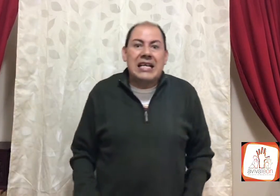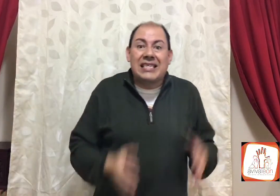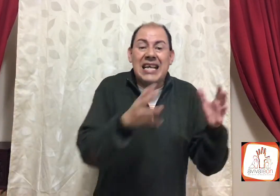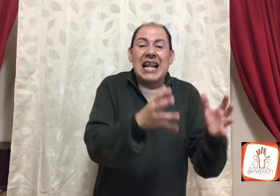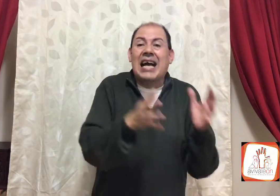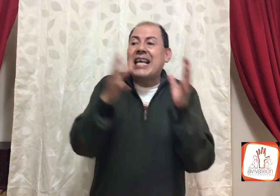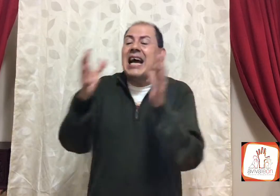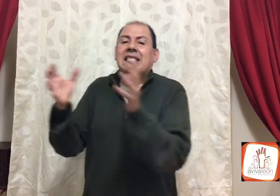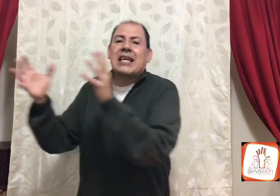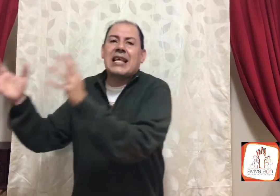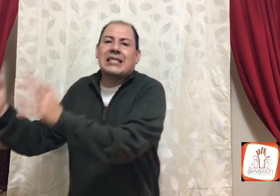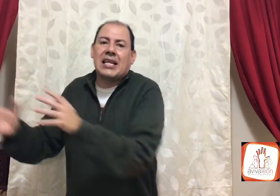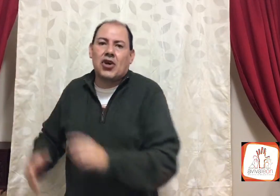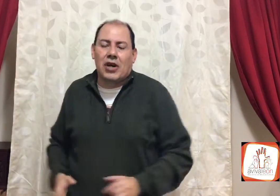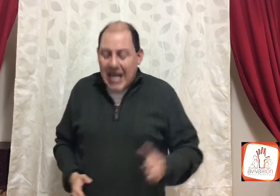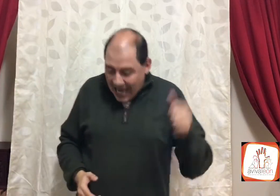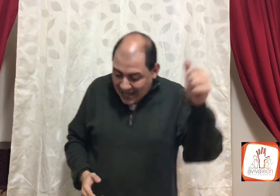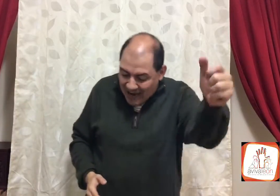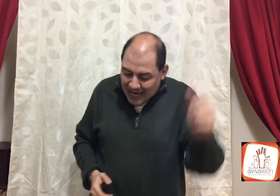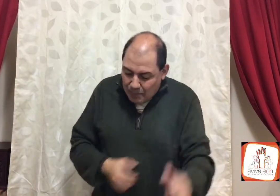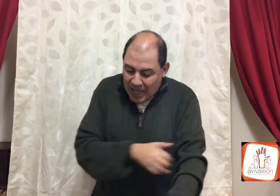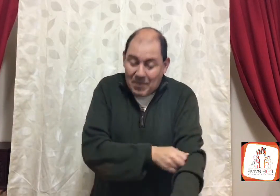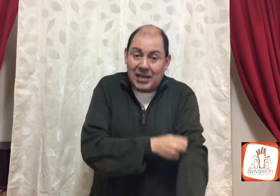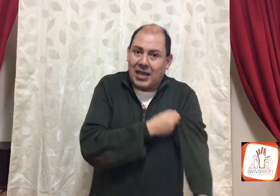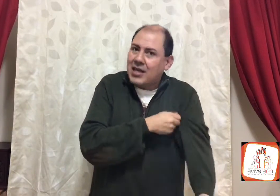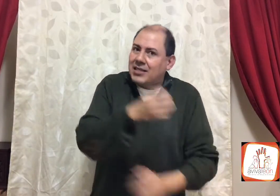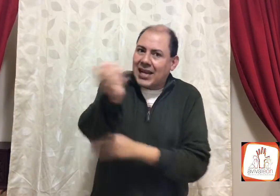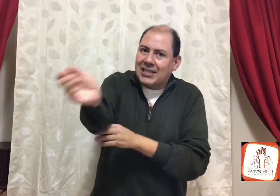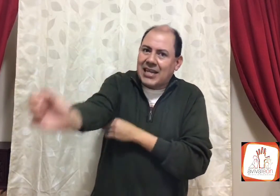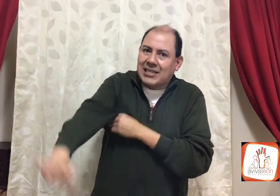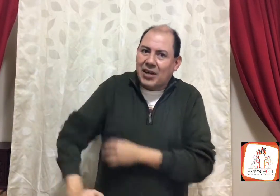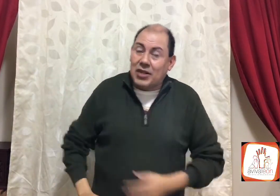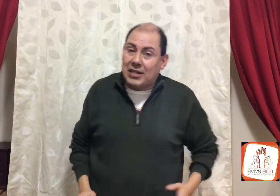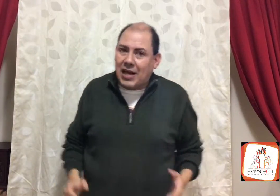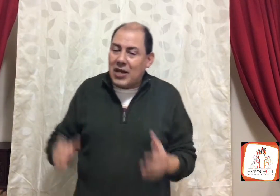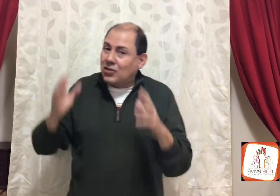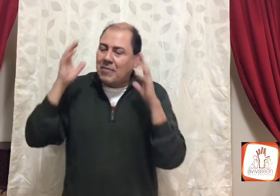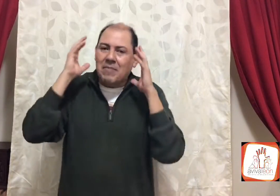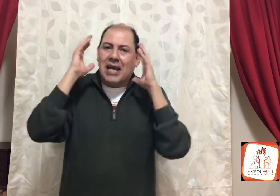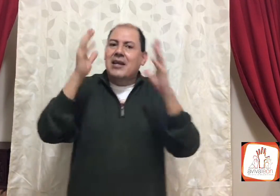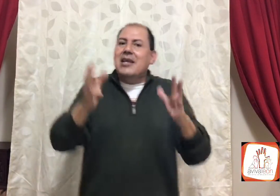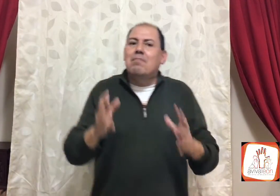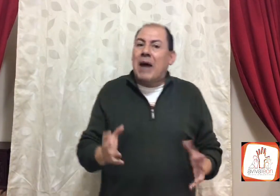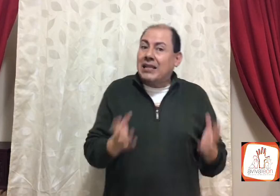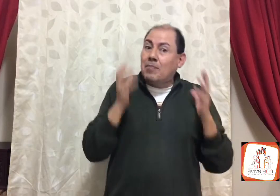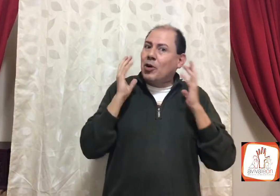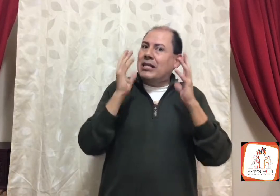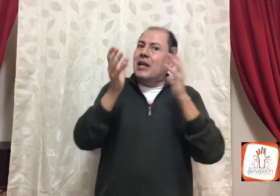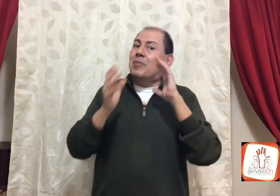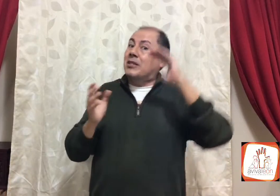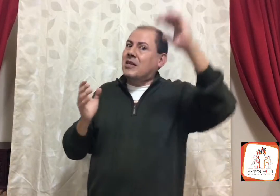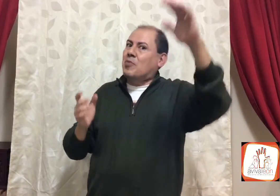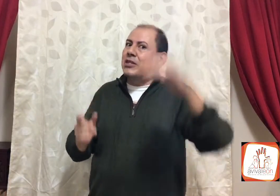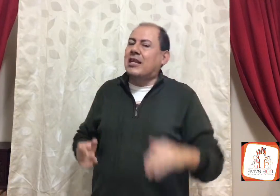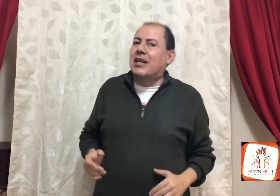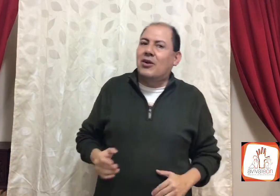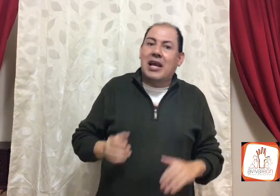sin la guianza del Señor, ahí te vas rápidamente, sé que estás ahí conectado, y esto a mí me impacta, porque es el principio, de esta trilogía,